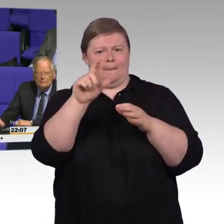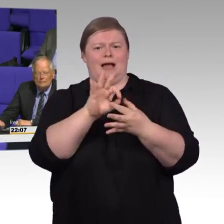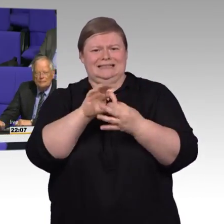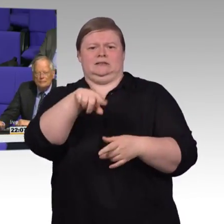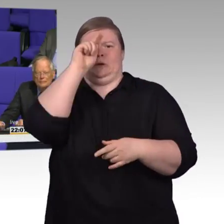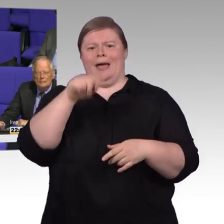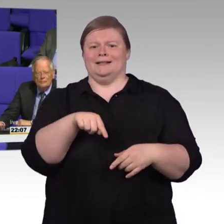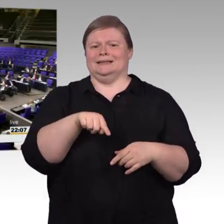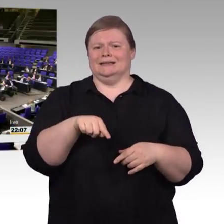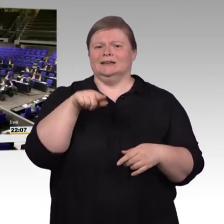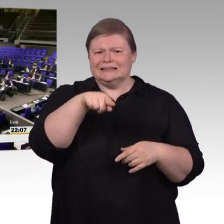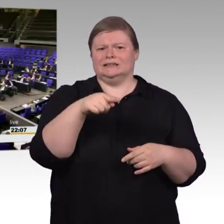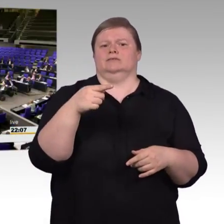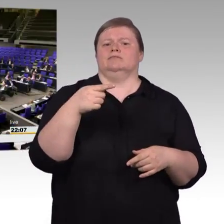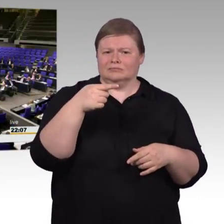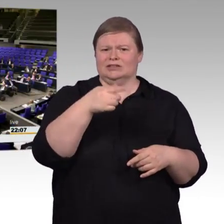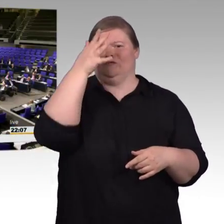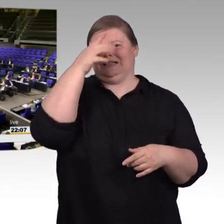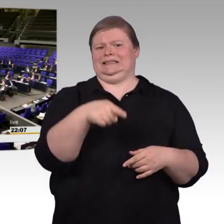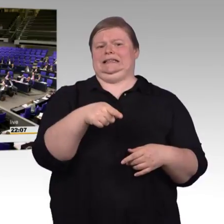Nein, er soll stehen bleiben, weil jetzt hat Frau Rüffer das Wort.